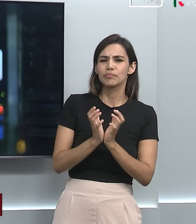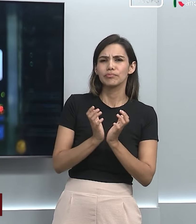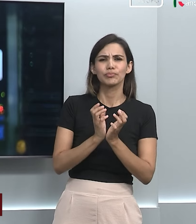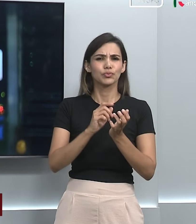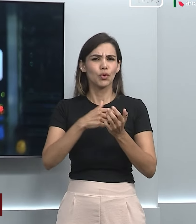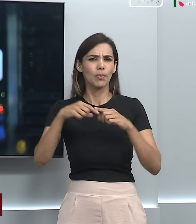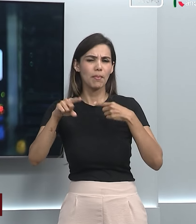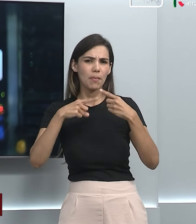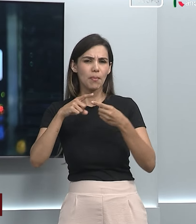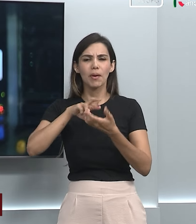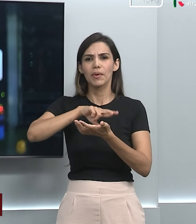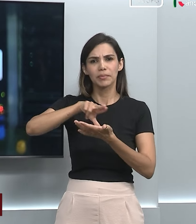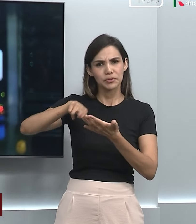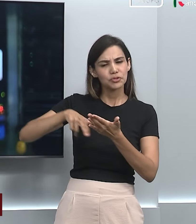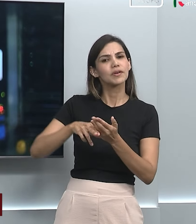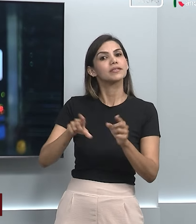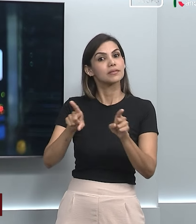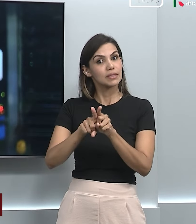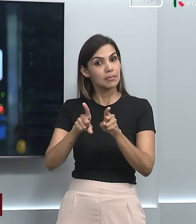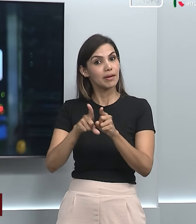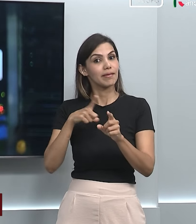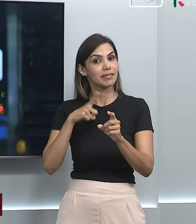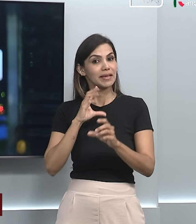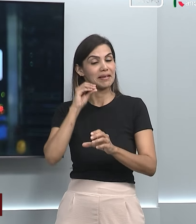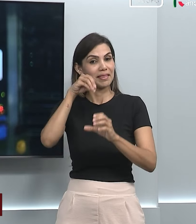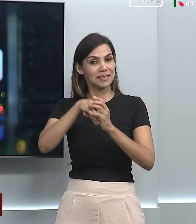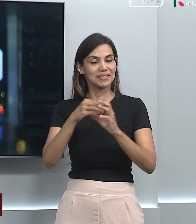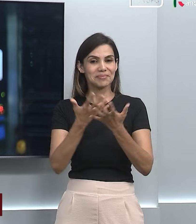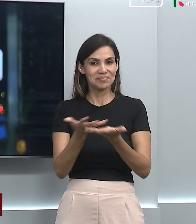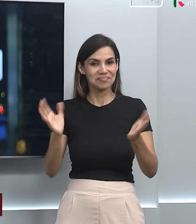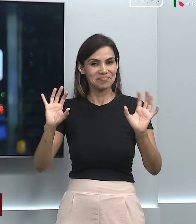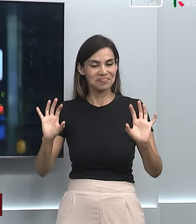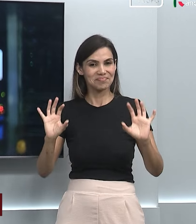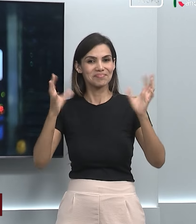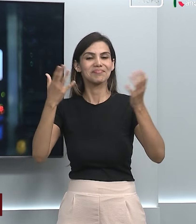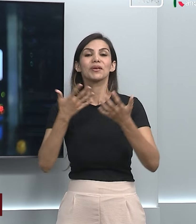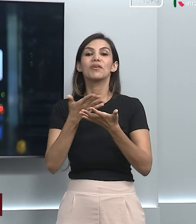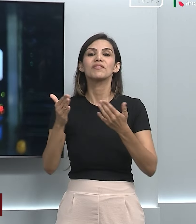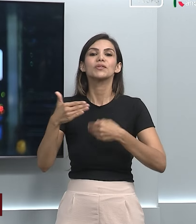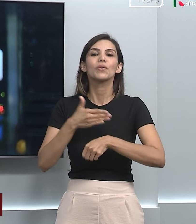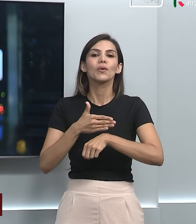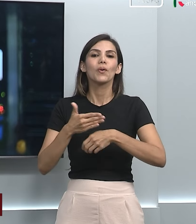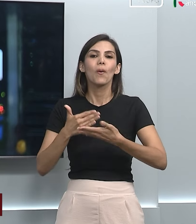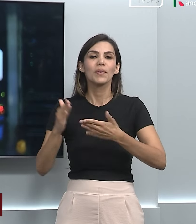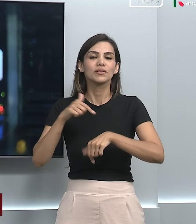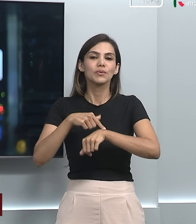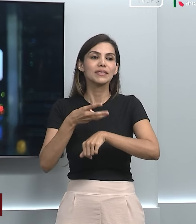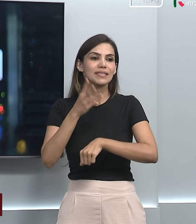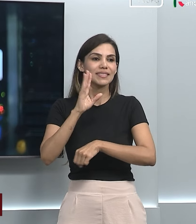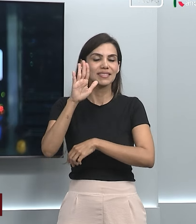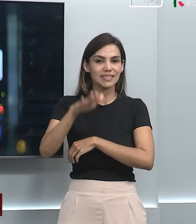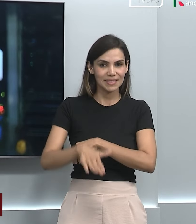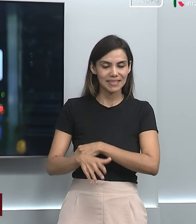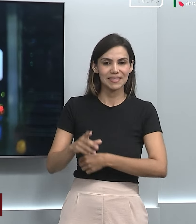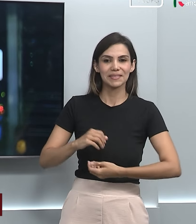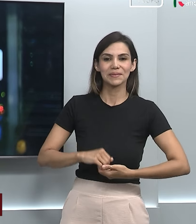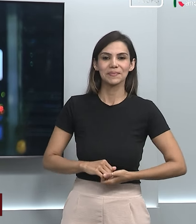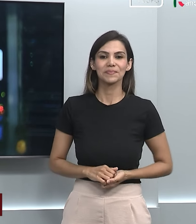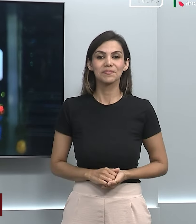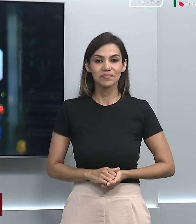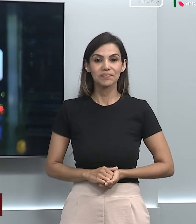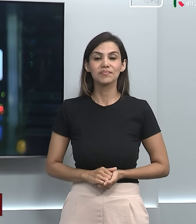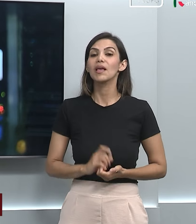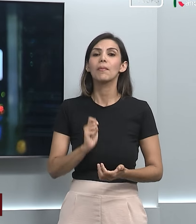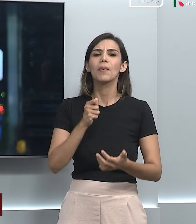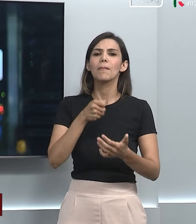Stray Kids e Blackpink estão inclusas na playlist da festa. O evento começa às 3 horas da tarde no Lumine Bistrô. Os